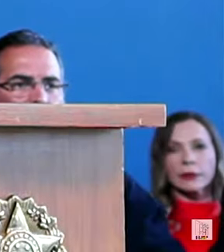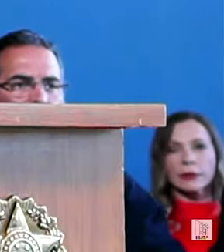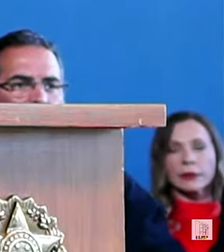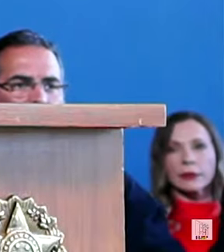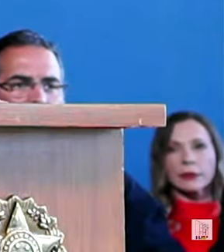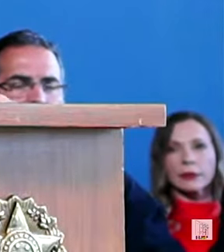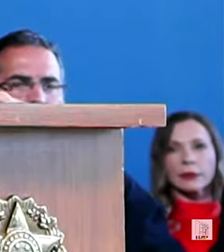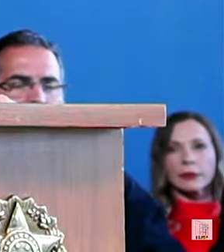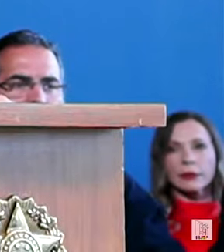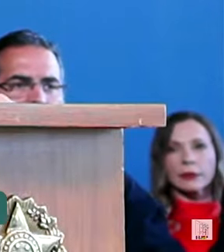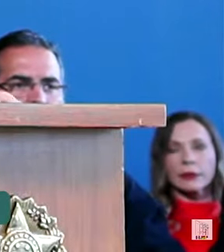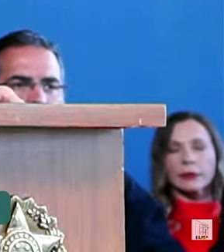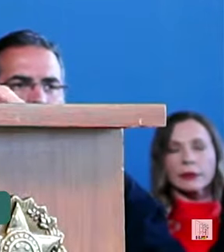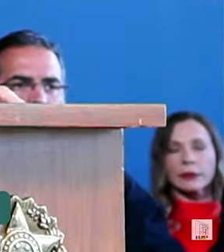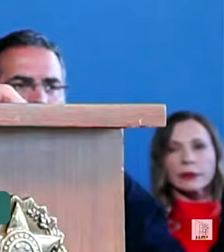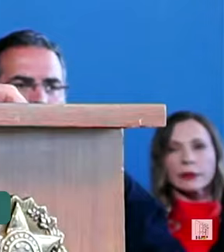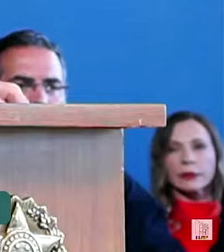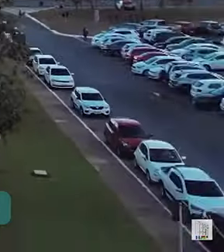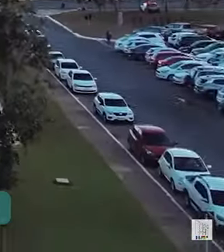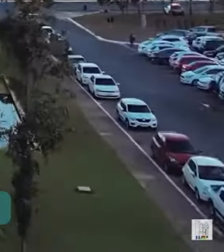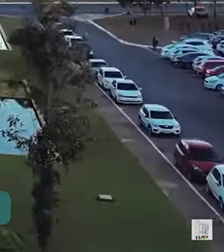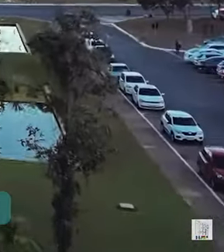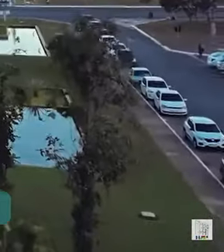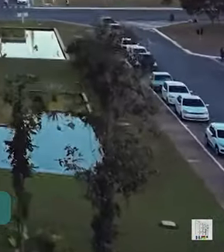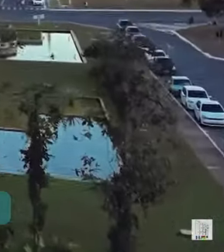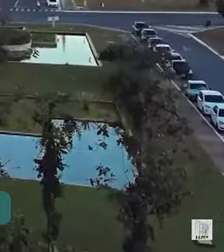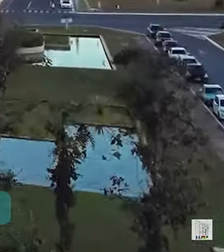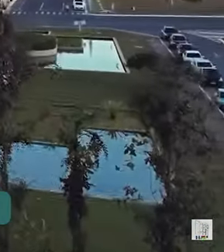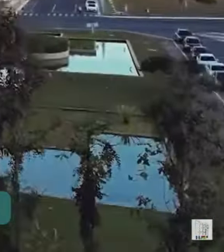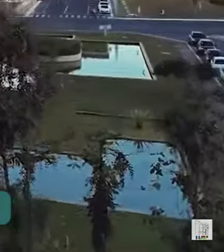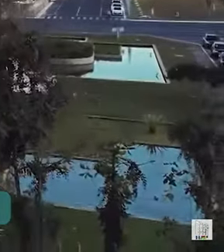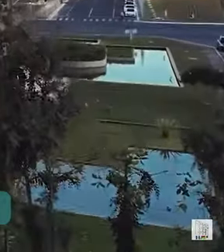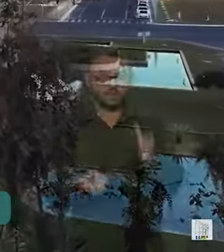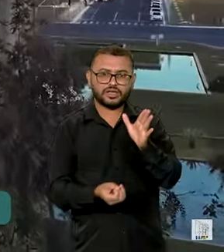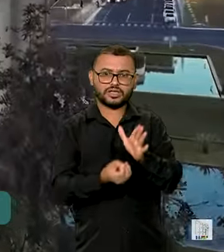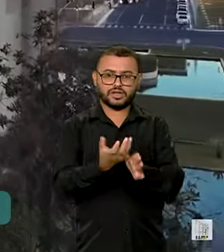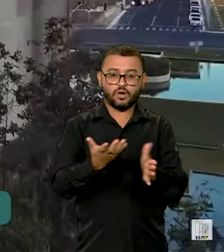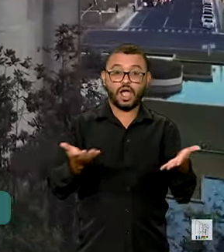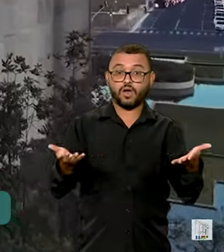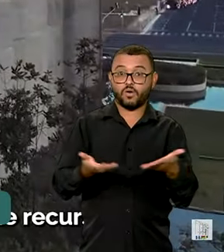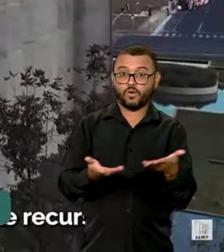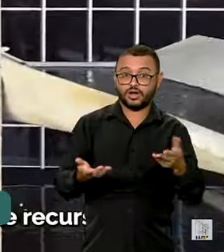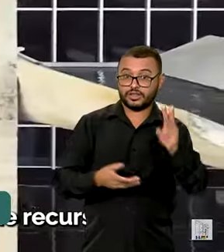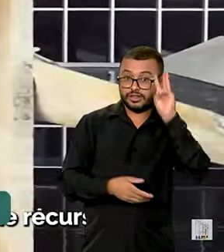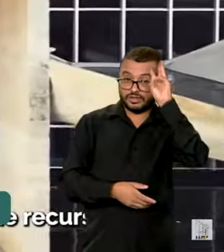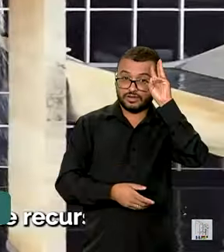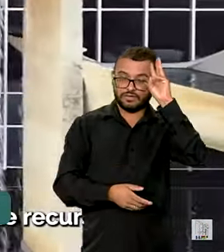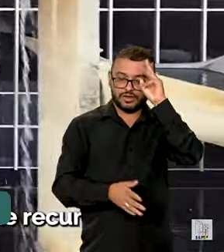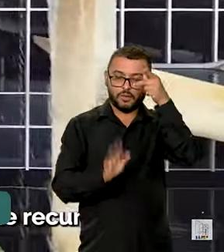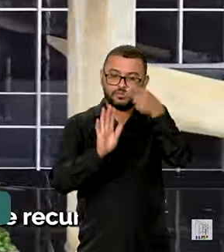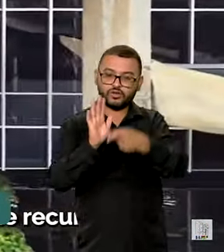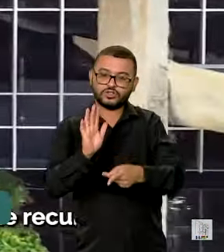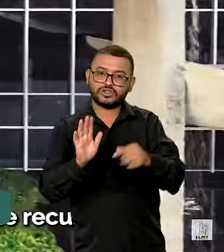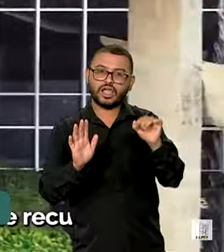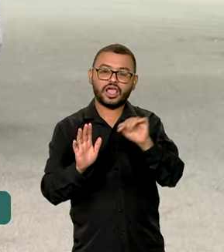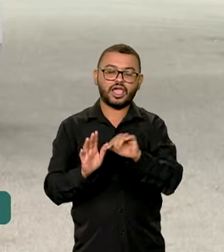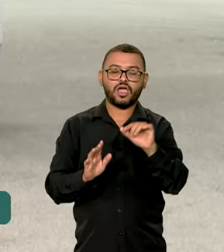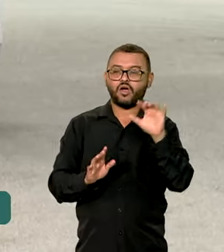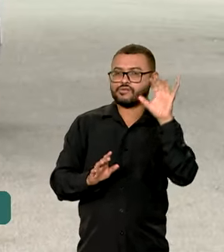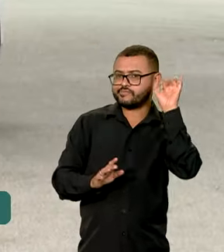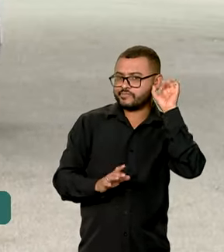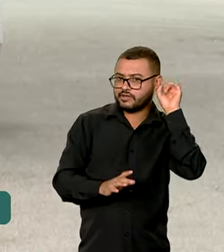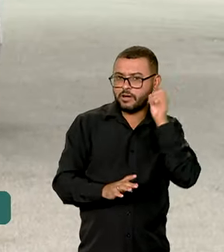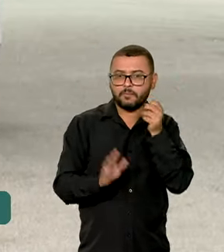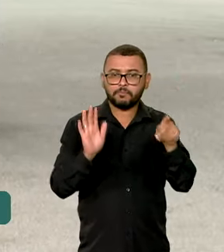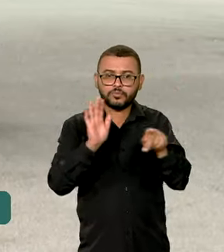pública eficaz em nosso país. O Ministério também lançou, nesta terça-feira, o projeto Escuta SUSP, que vai